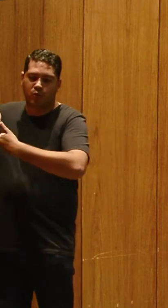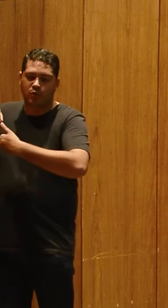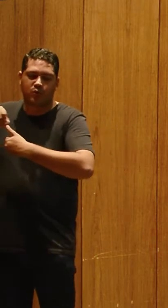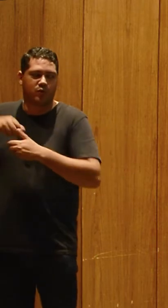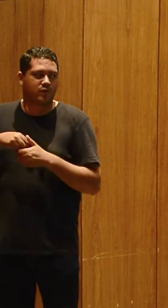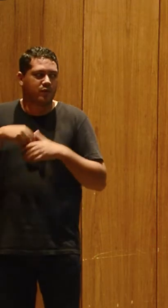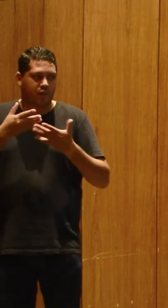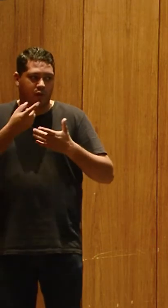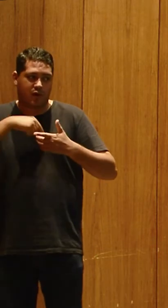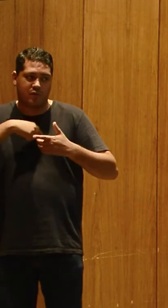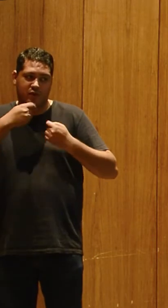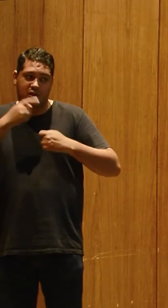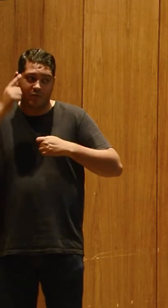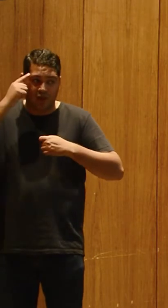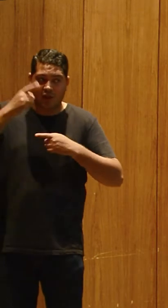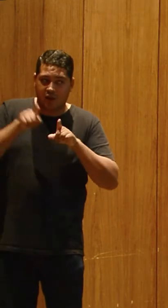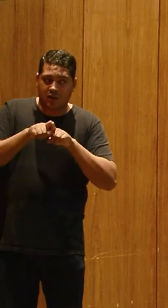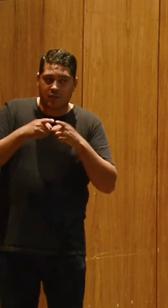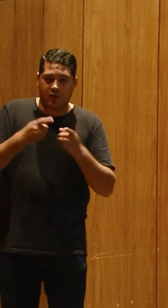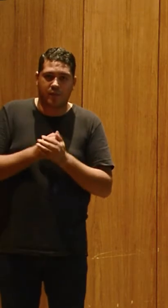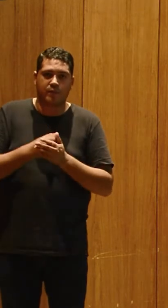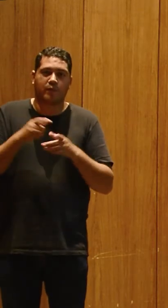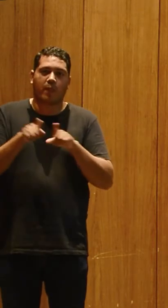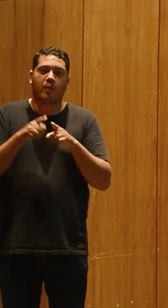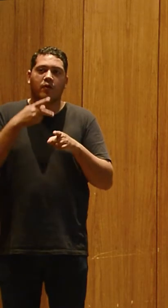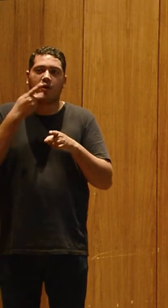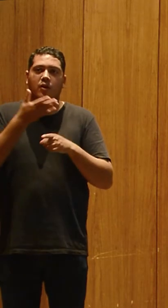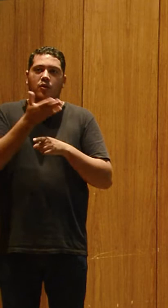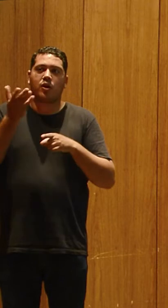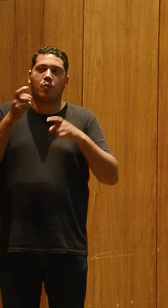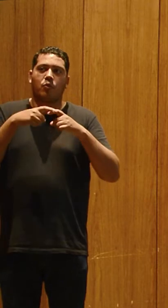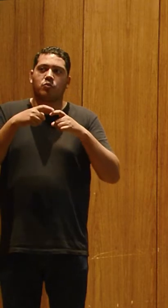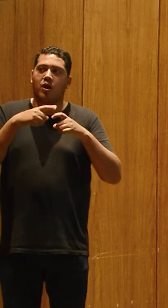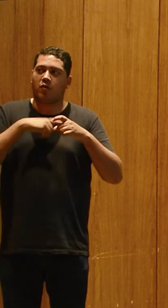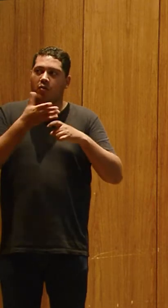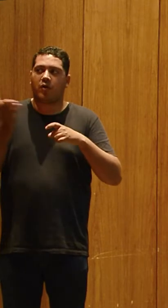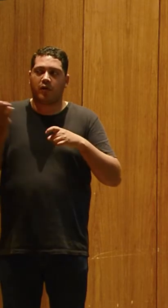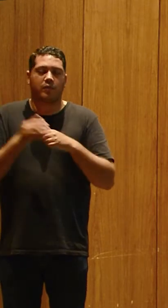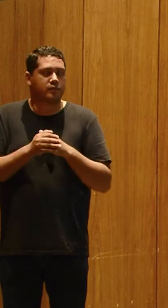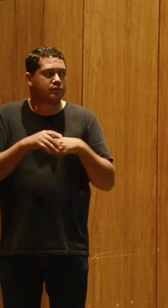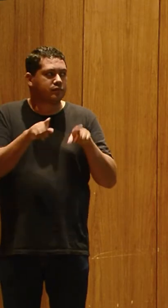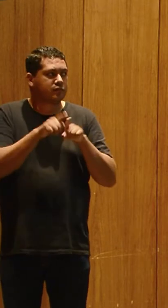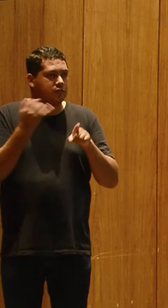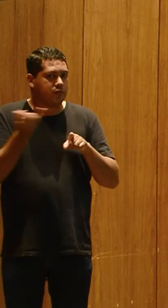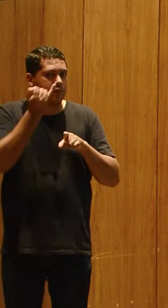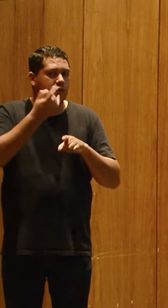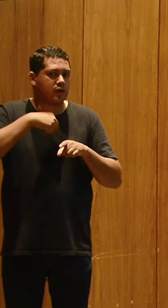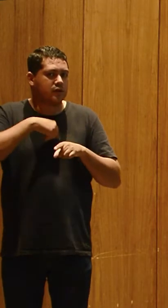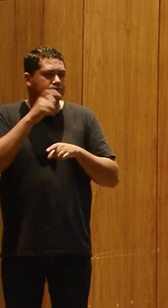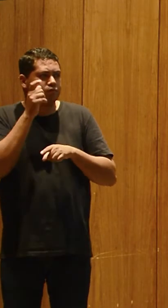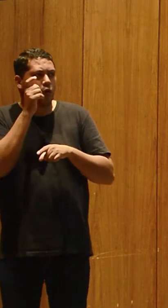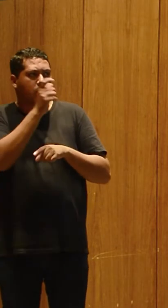levar em consideração também. E aqui, falando para os profissionais, para os médicos também, é importante a gente observar que